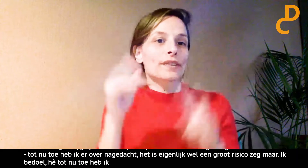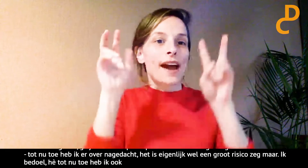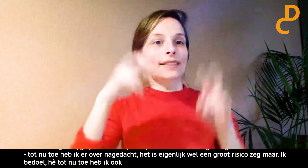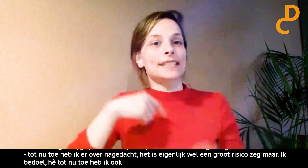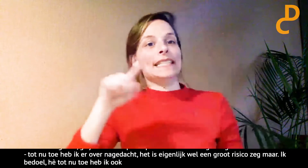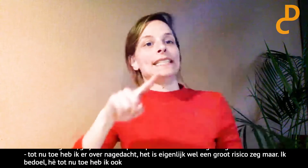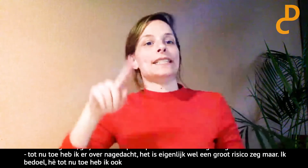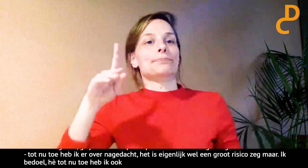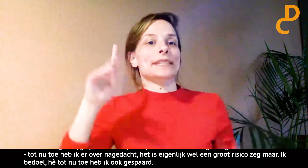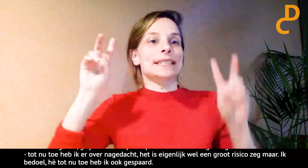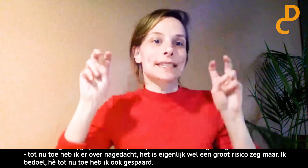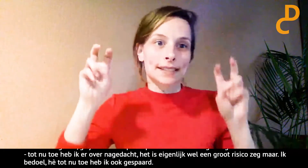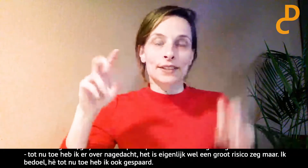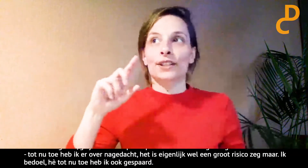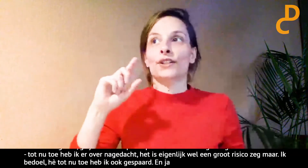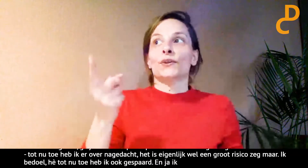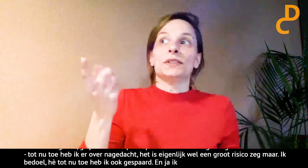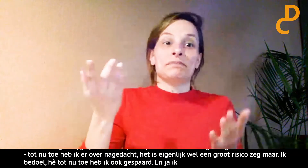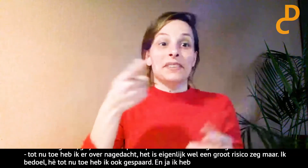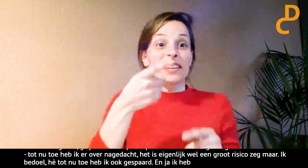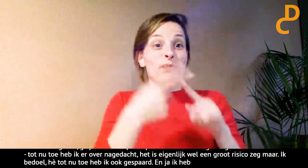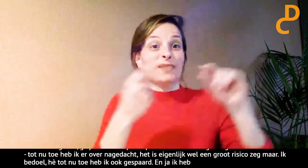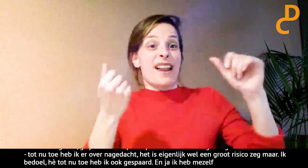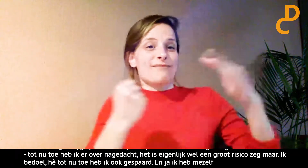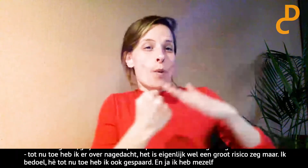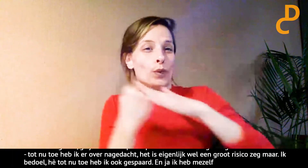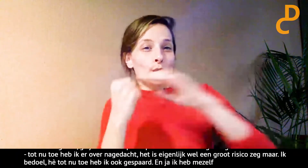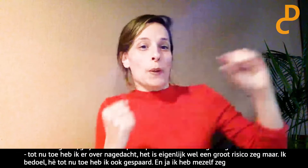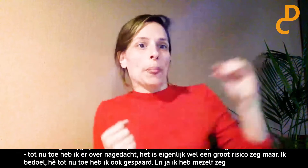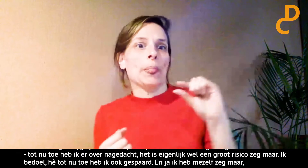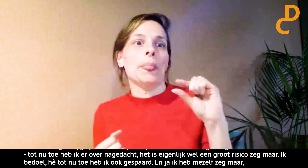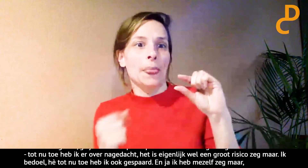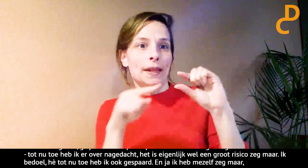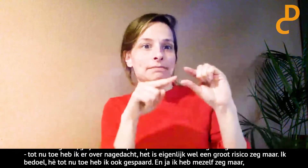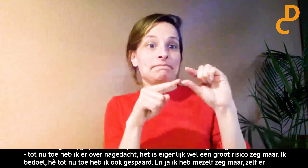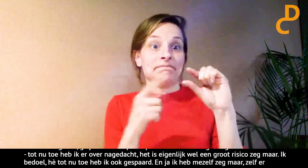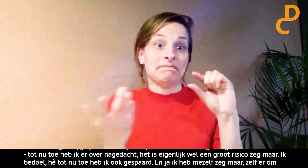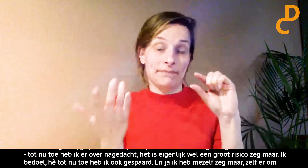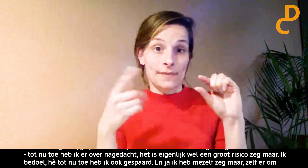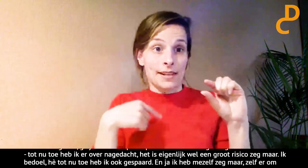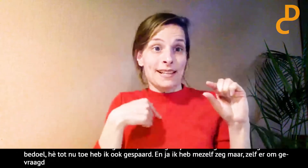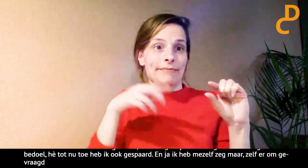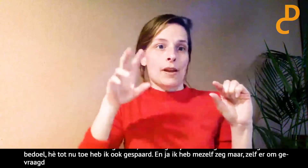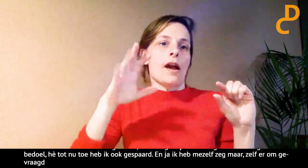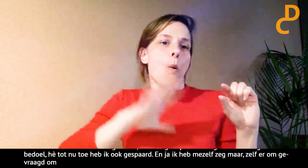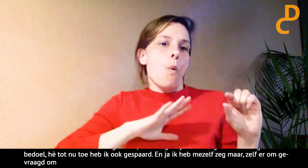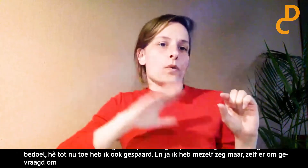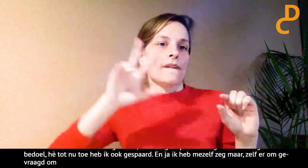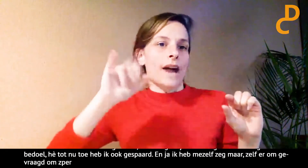En ik heb mezelf omgevraagd om zzp'er te zijn. En de ondersteuning is ook maar heel minimaal.